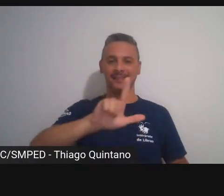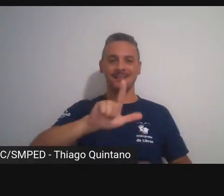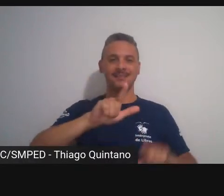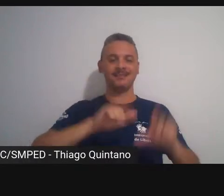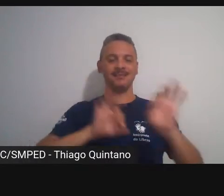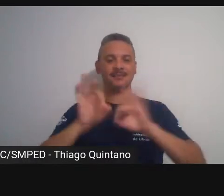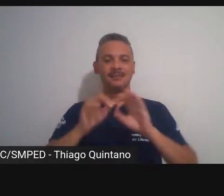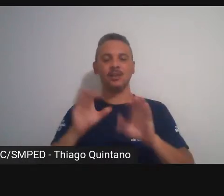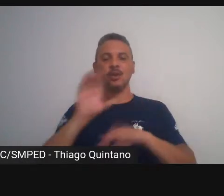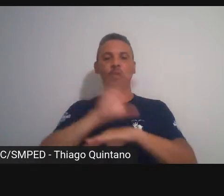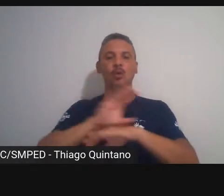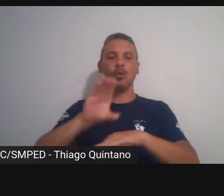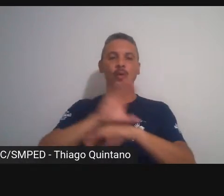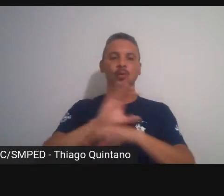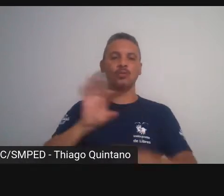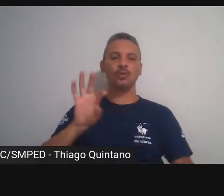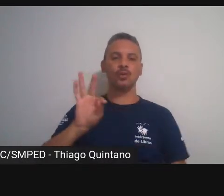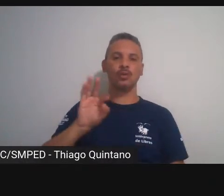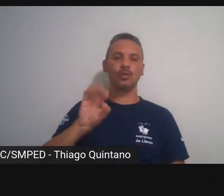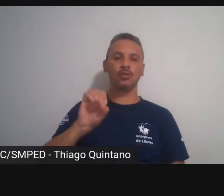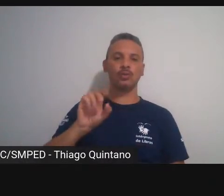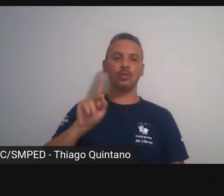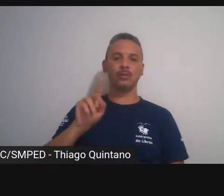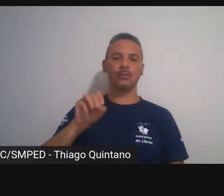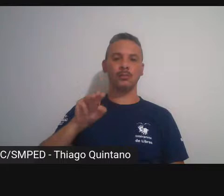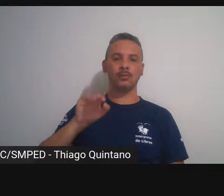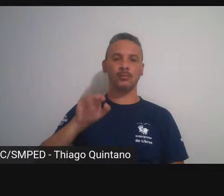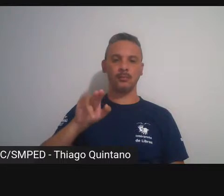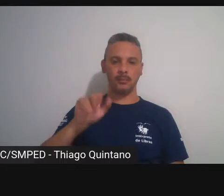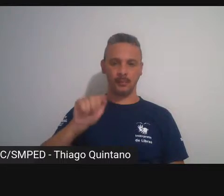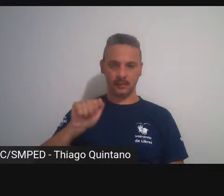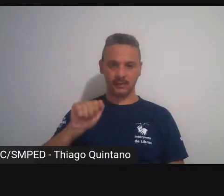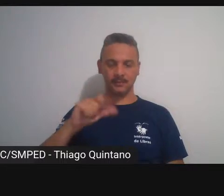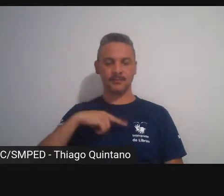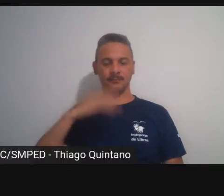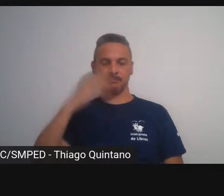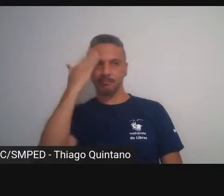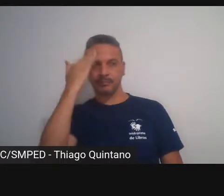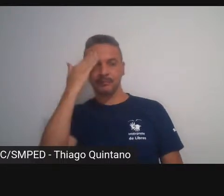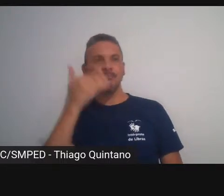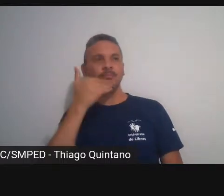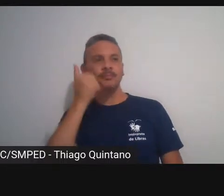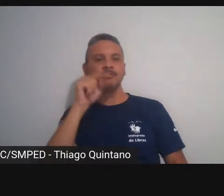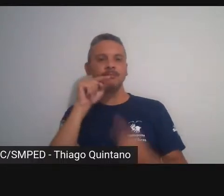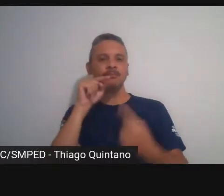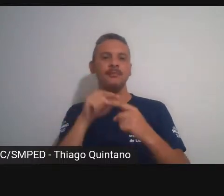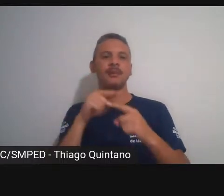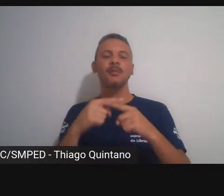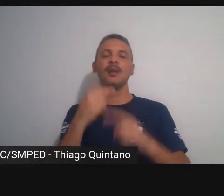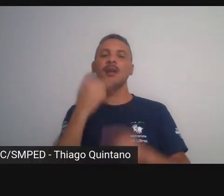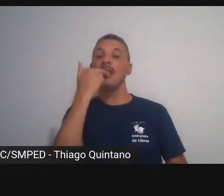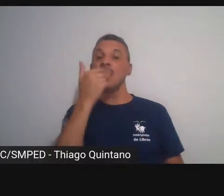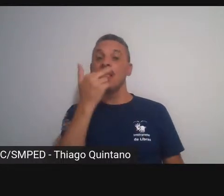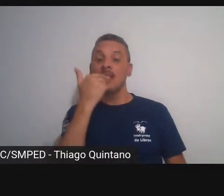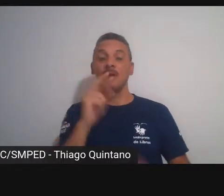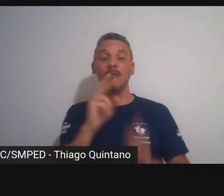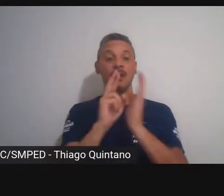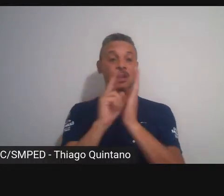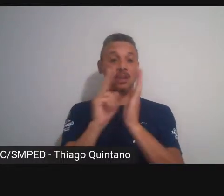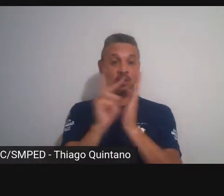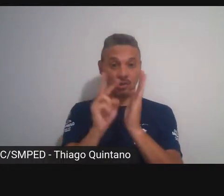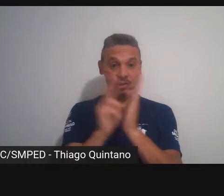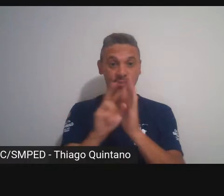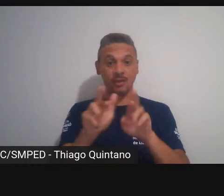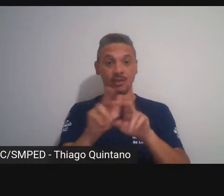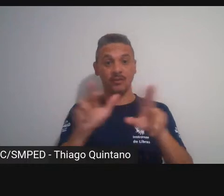toponímia indígena para tentar compreender um pouco melhor porque a língua indígena ela não é cartesiana nós temos